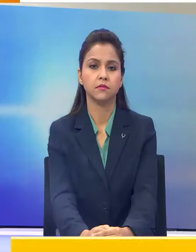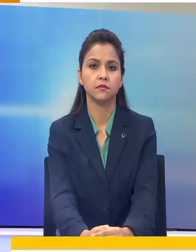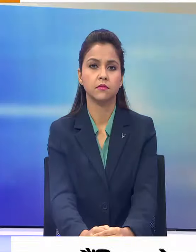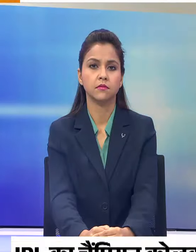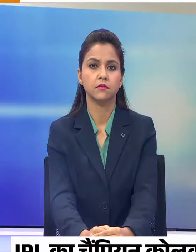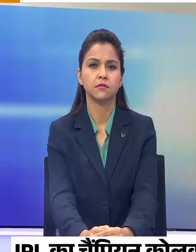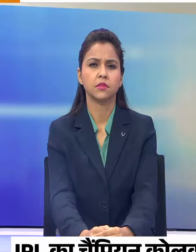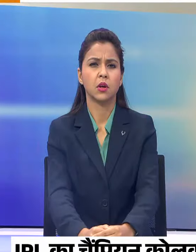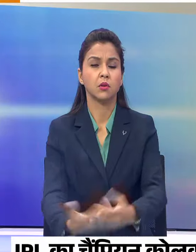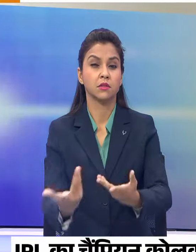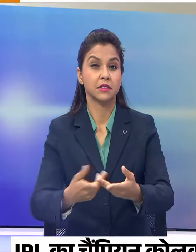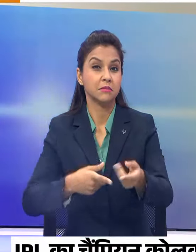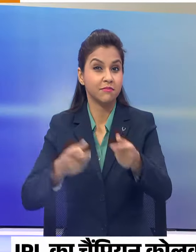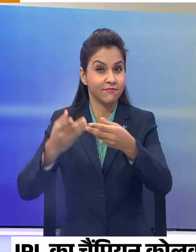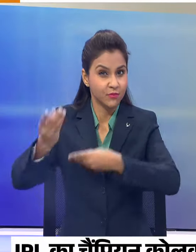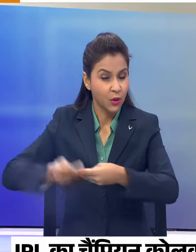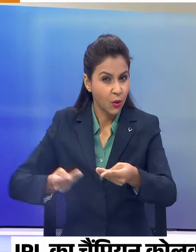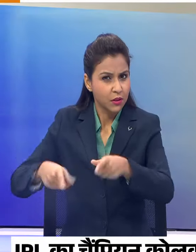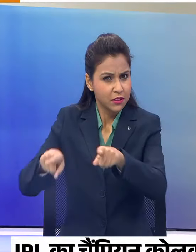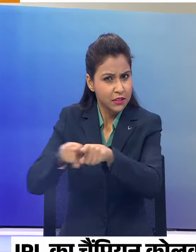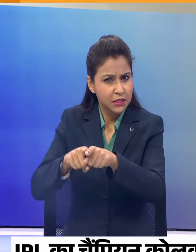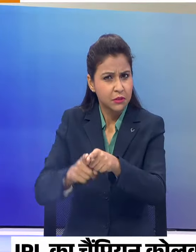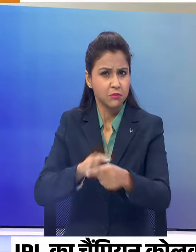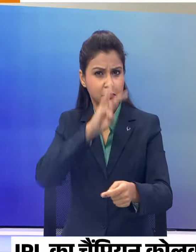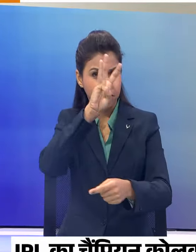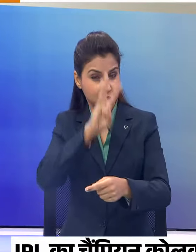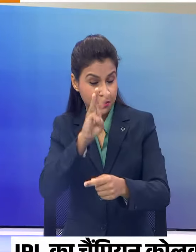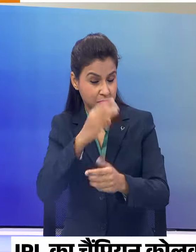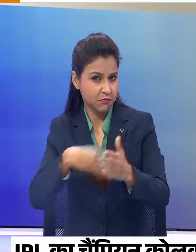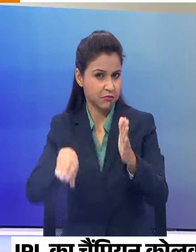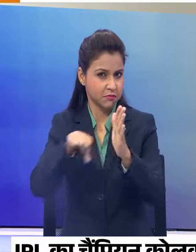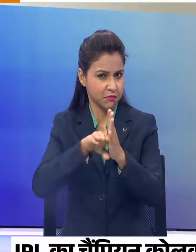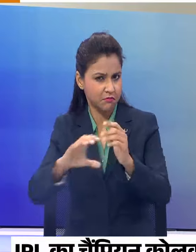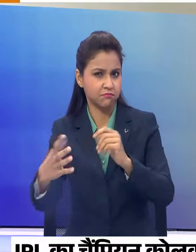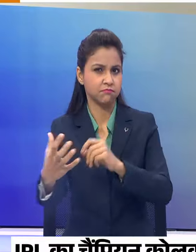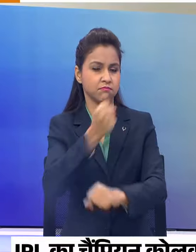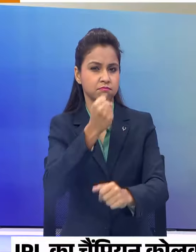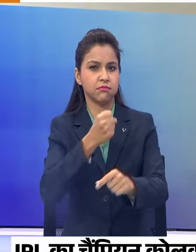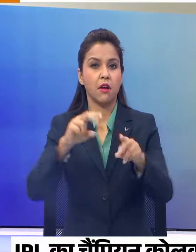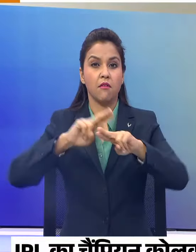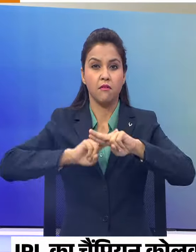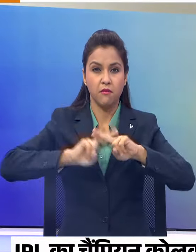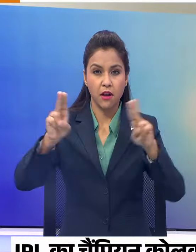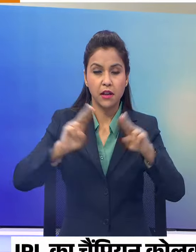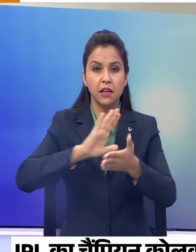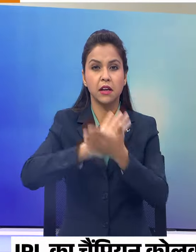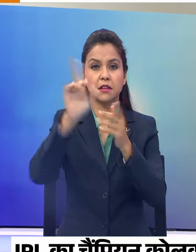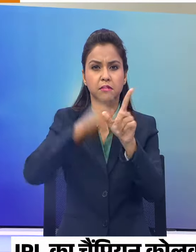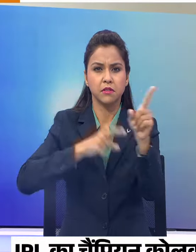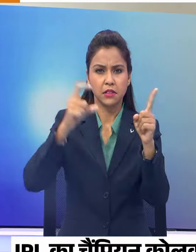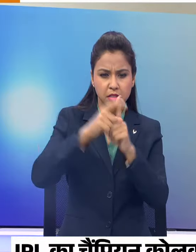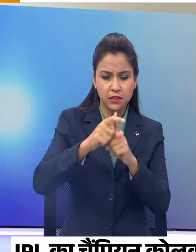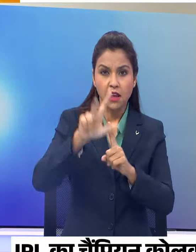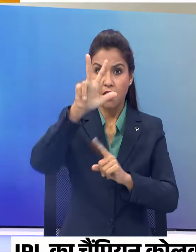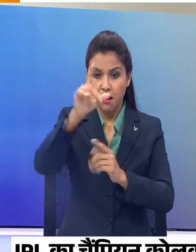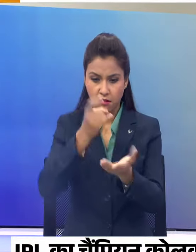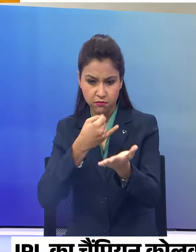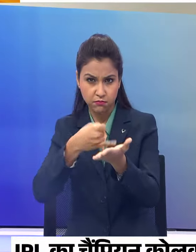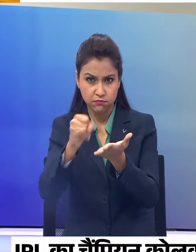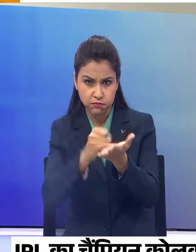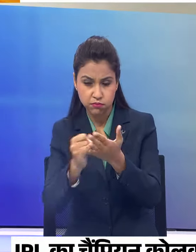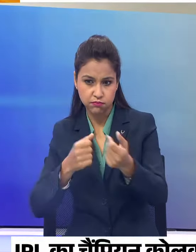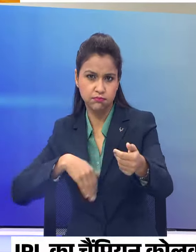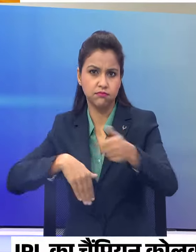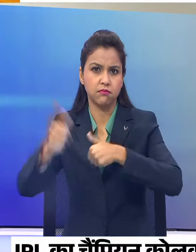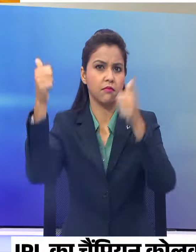और कॉलकटा नाइच्वाइडर्स ने तीसरी बार जीता आइपिल का खिताब फाइनल में सन्राइजर्स हैदराबाद कुदी आठ विकेट से